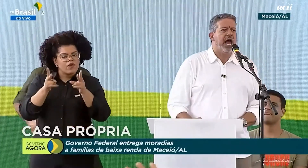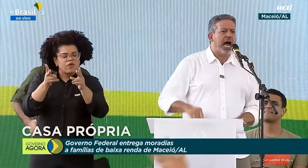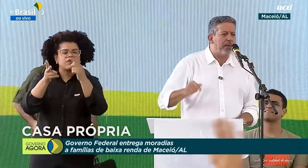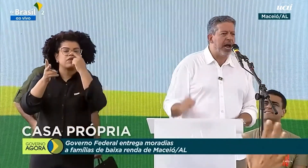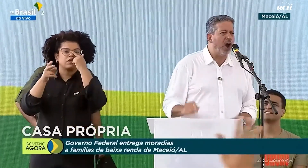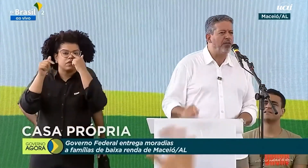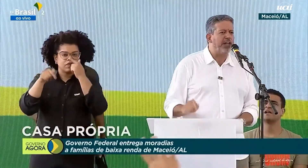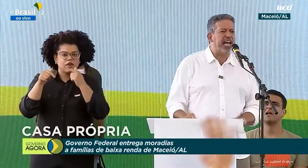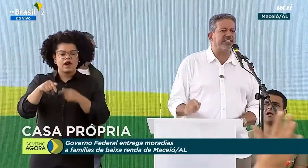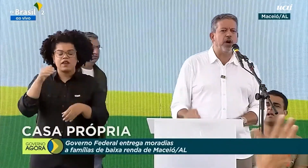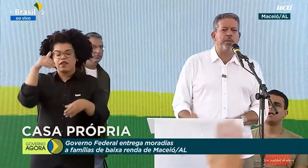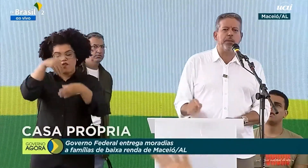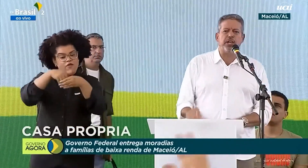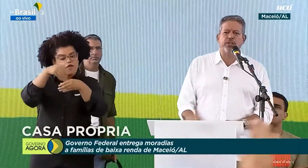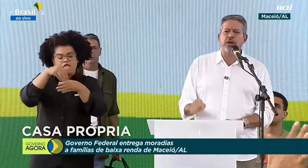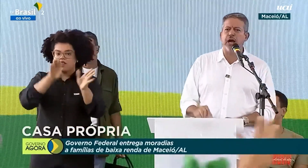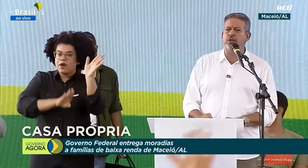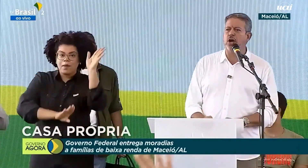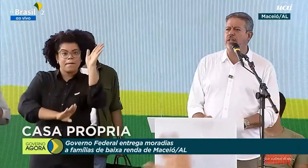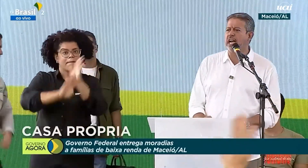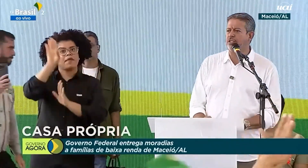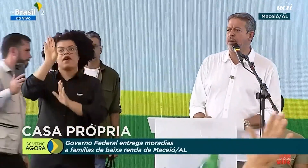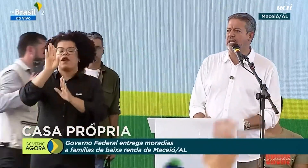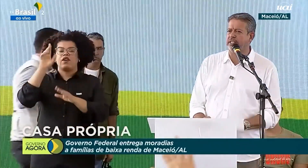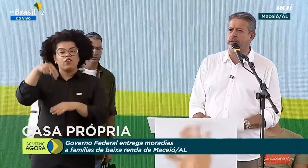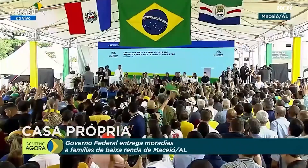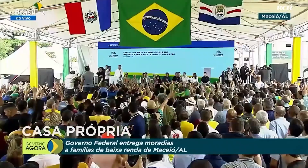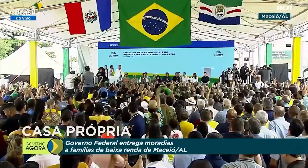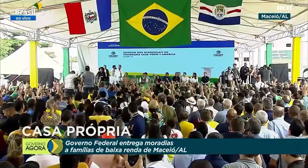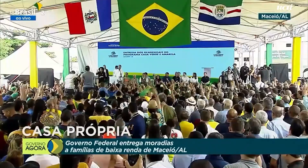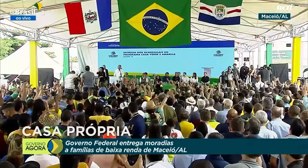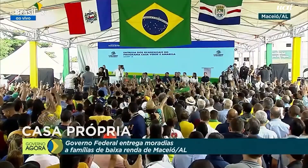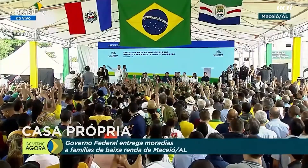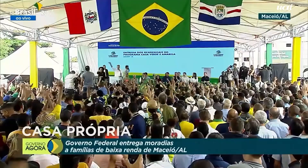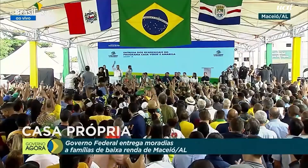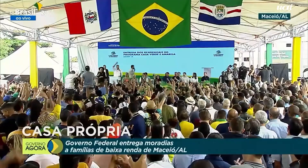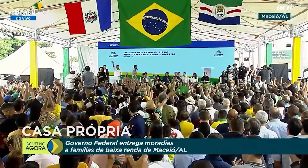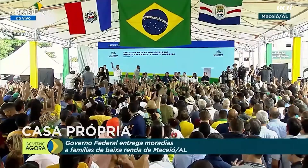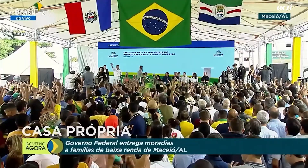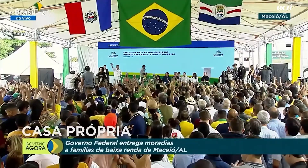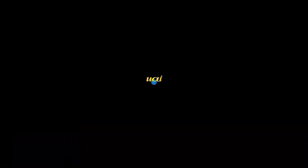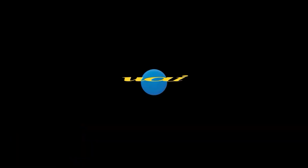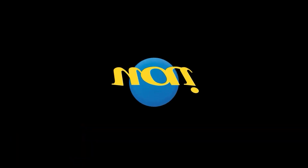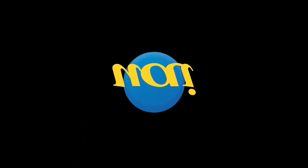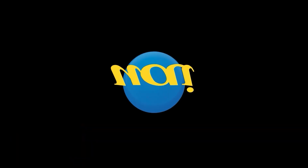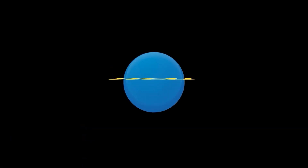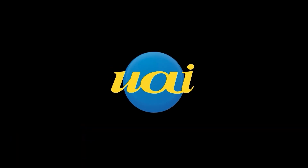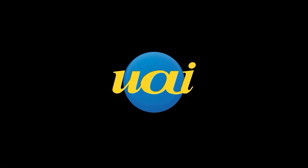ter a maior votação proporcional do Nordeste do Brasil. Muito obrigado.